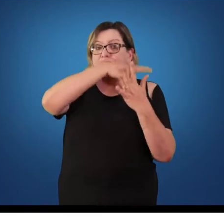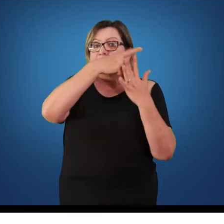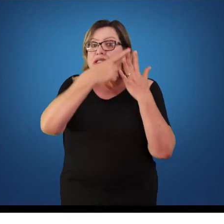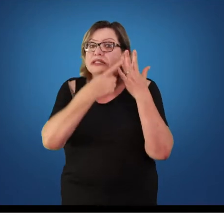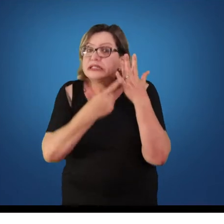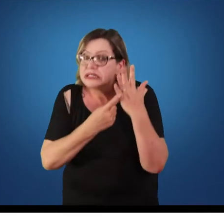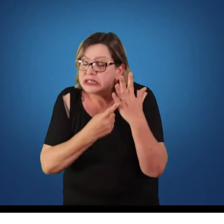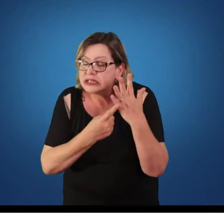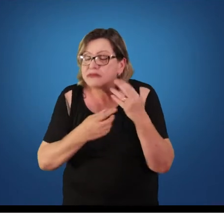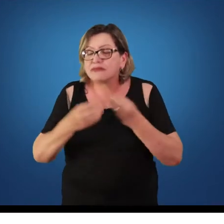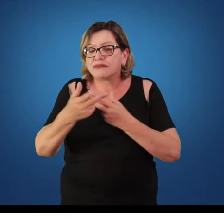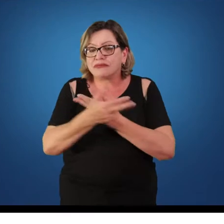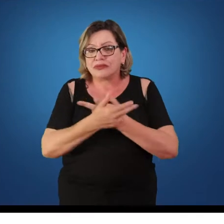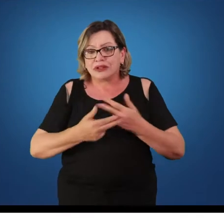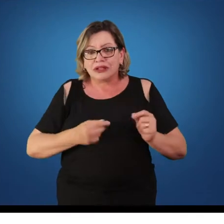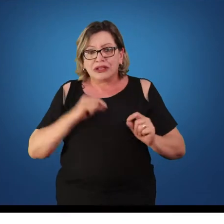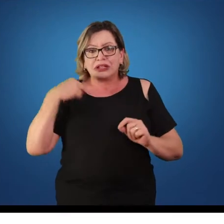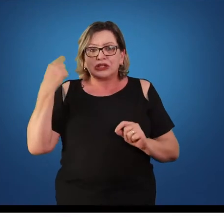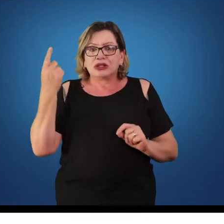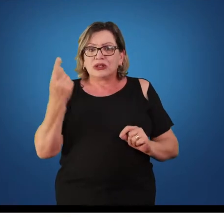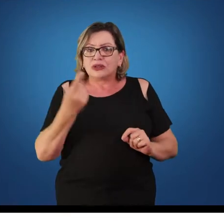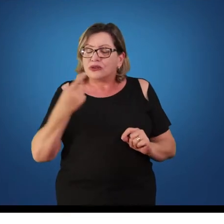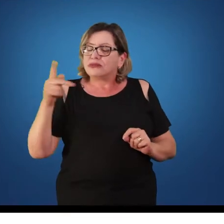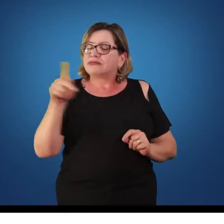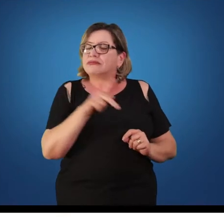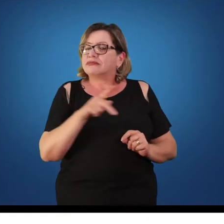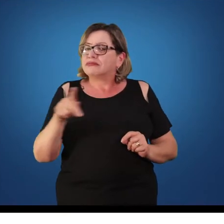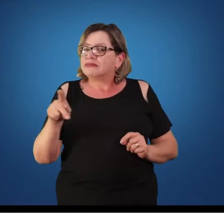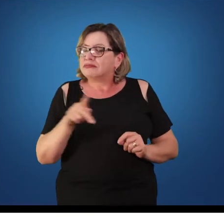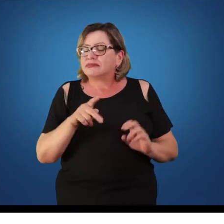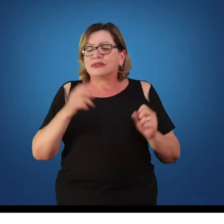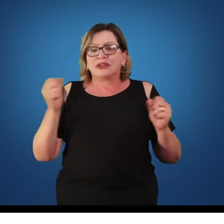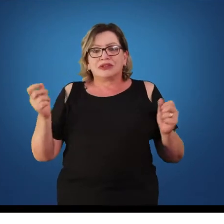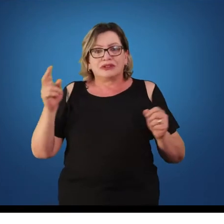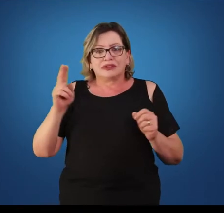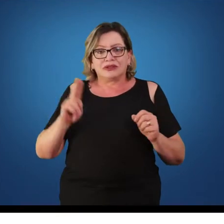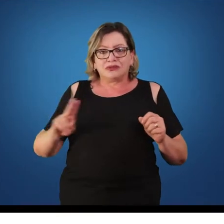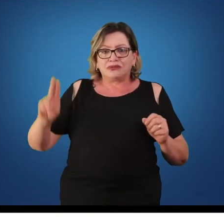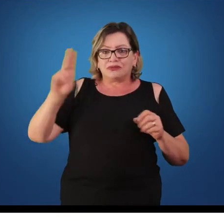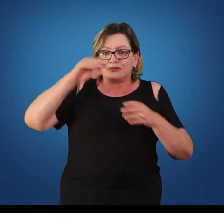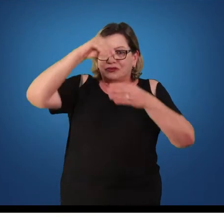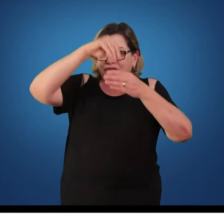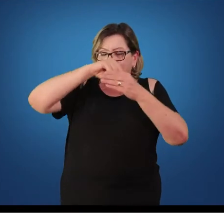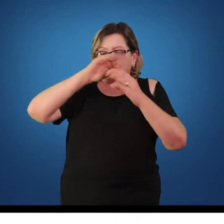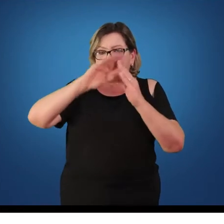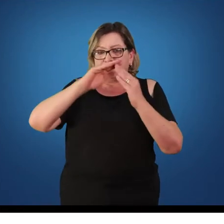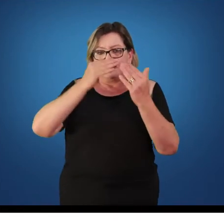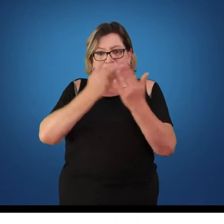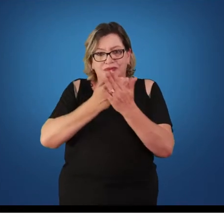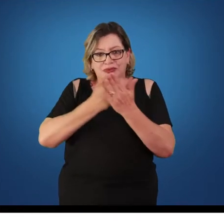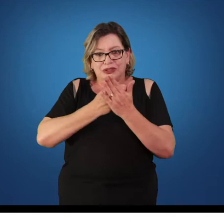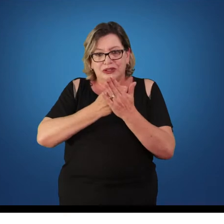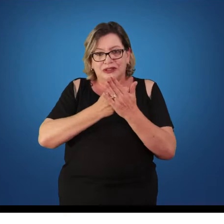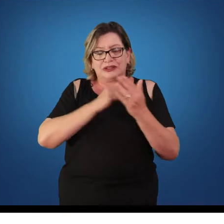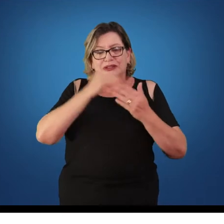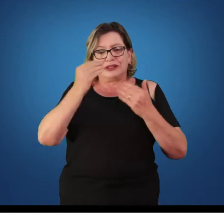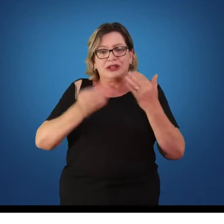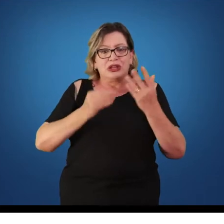campos da ginástica que nós, professores de educação física, vamos na escola trabalhar todos os campos, porque de alguma